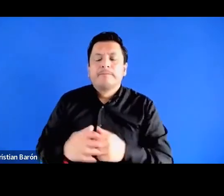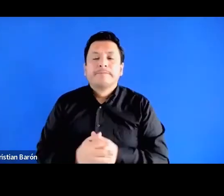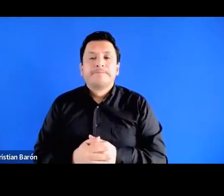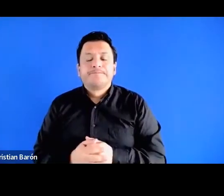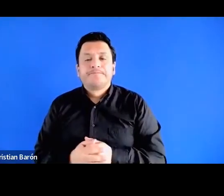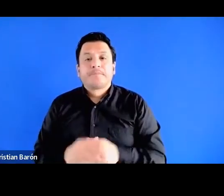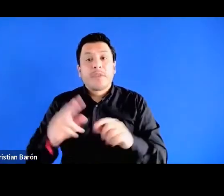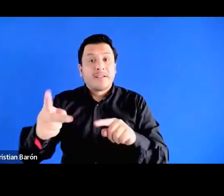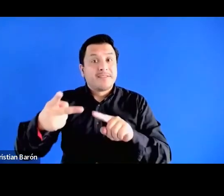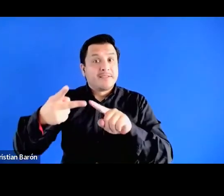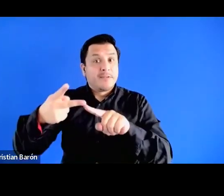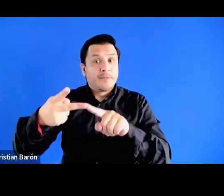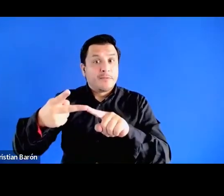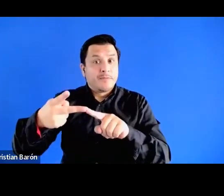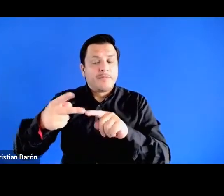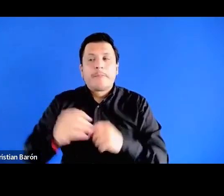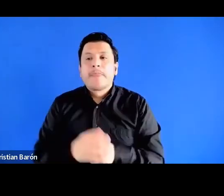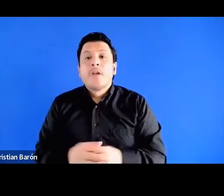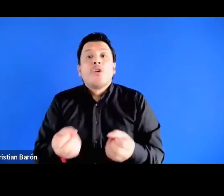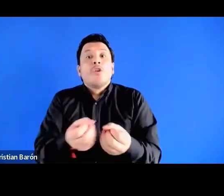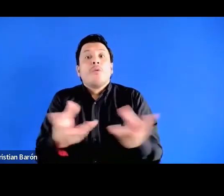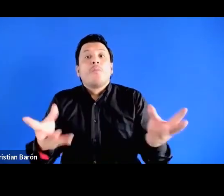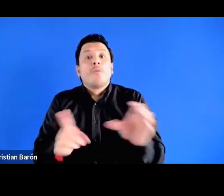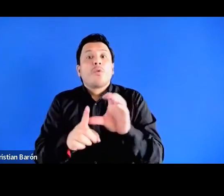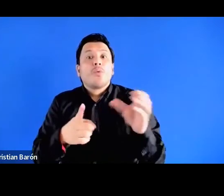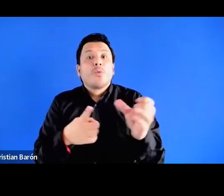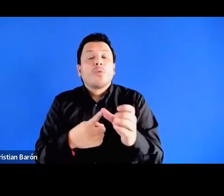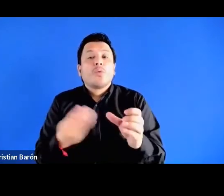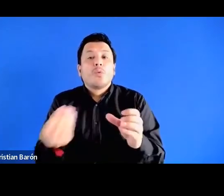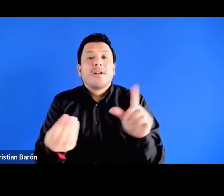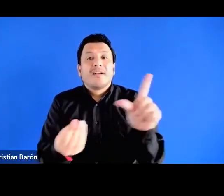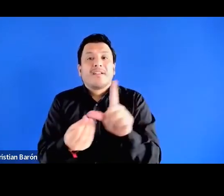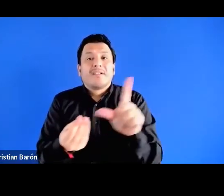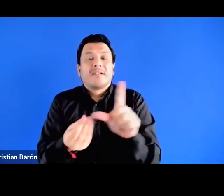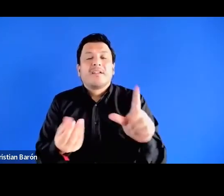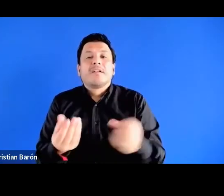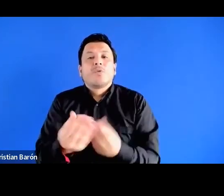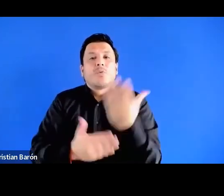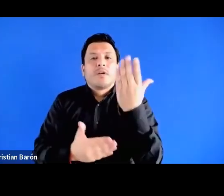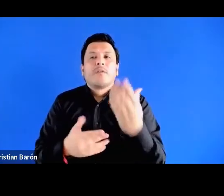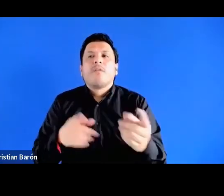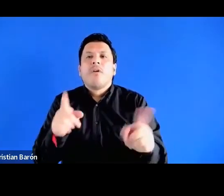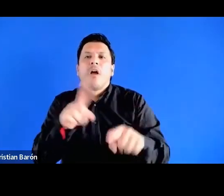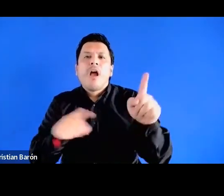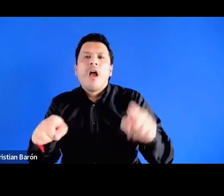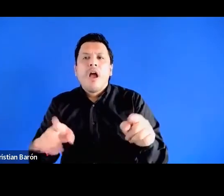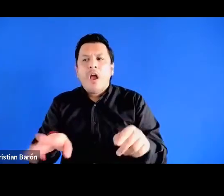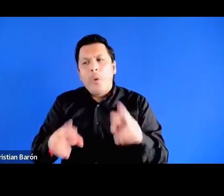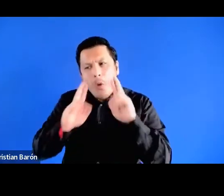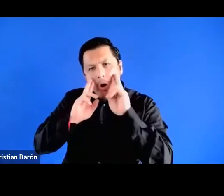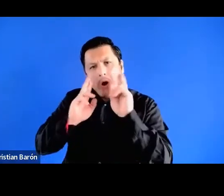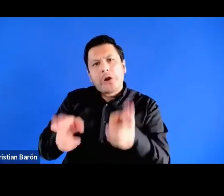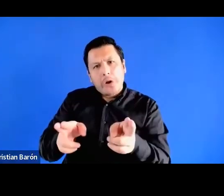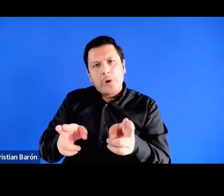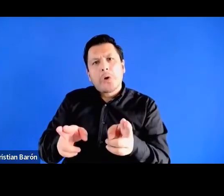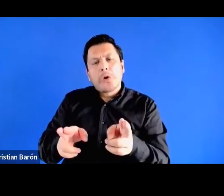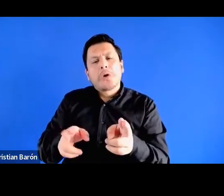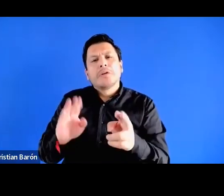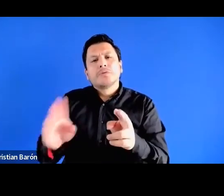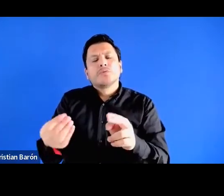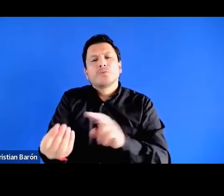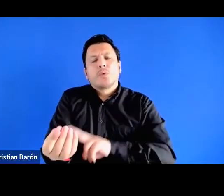como el multiculturalismo liberal si bien permitió el autorreconocimiento étnico pues también